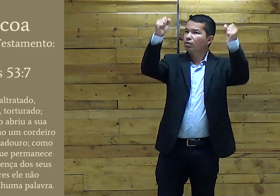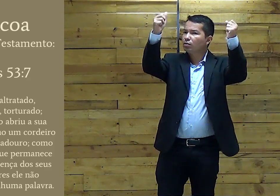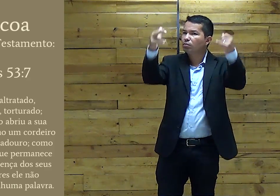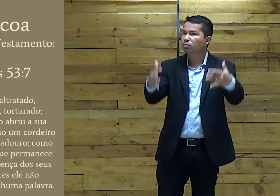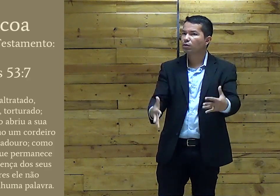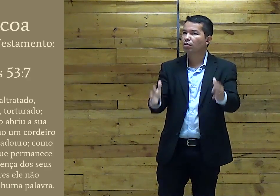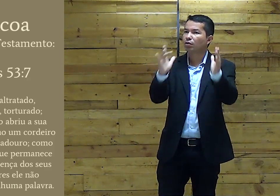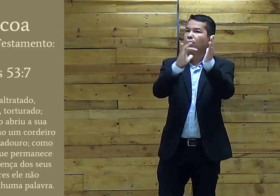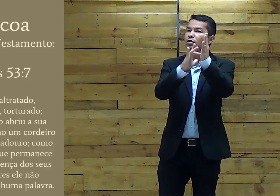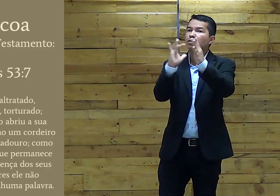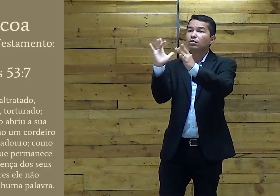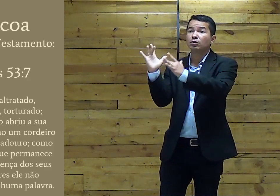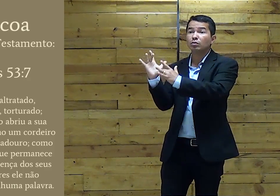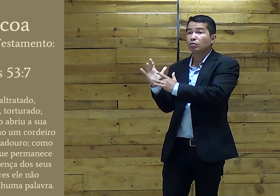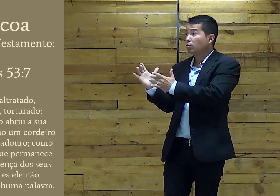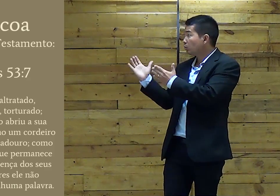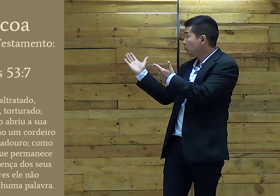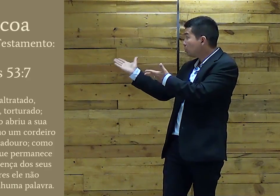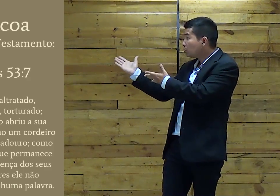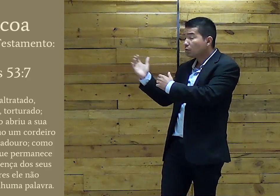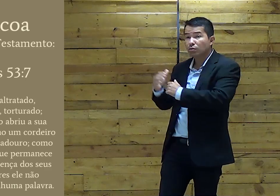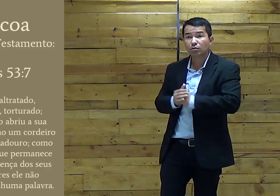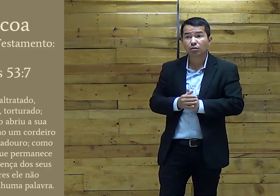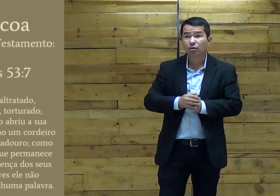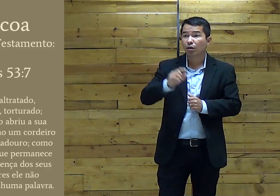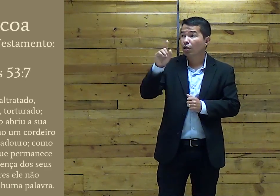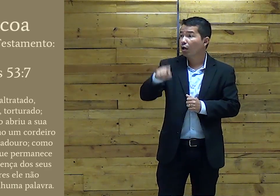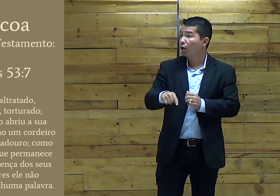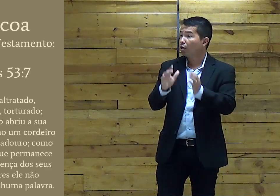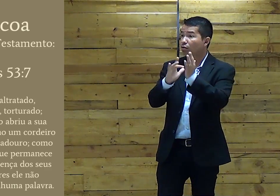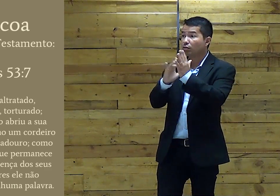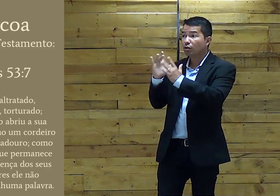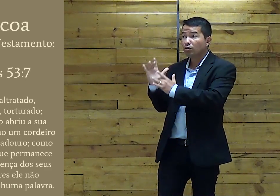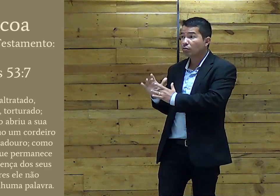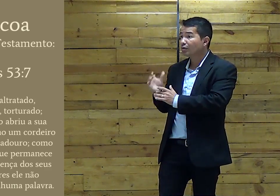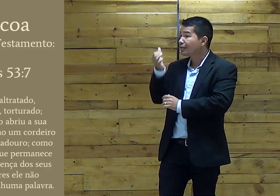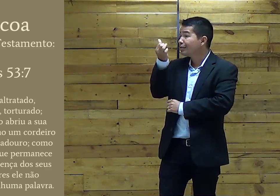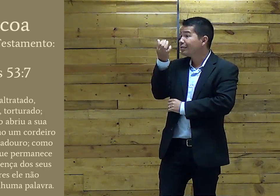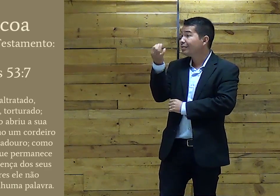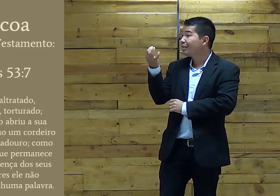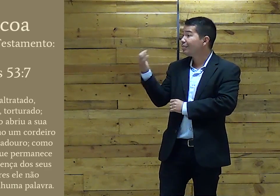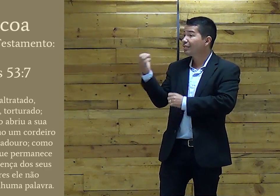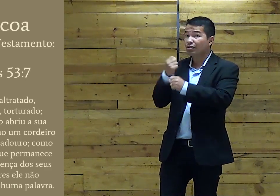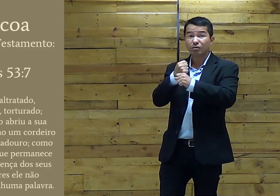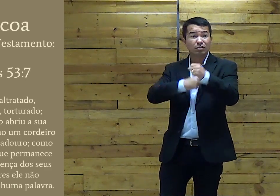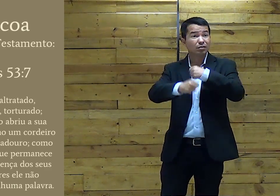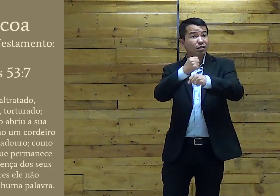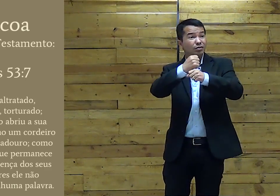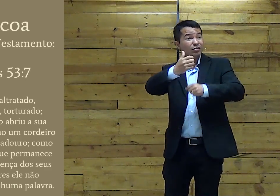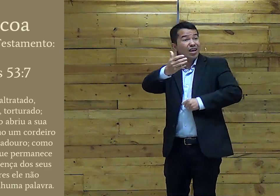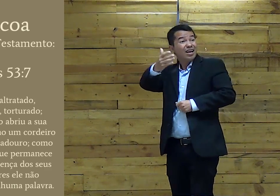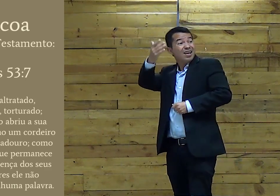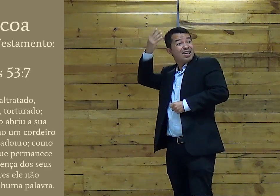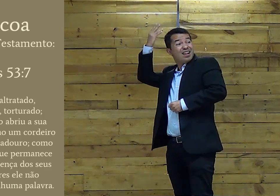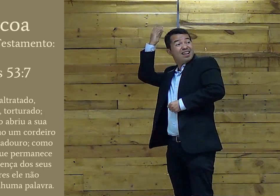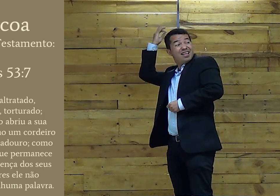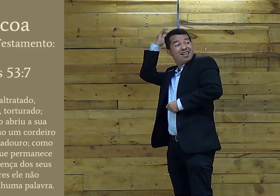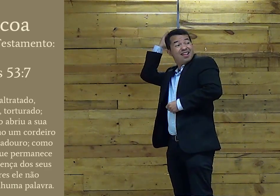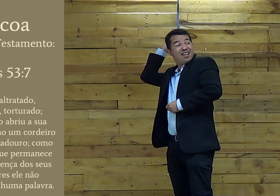Isaías Disse isso Antes É Isaías Dizendo Seiscentos anos